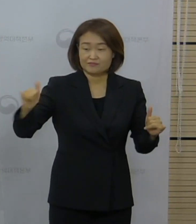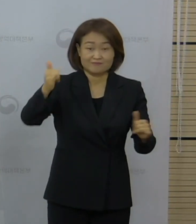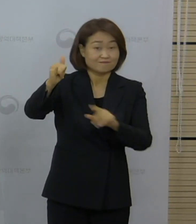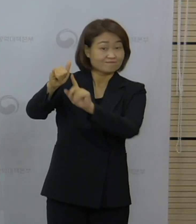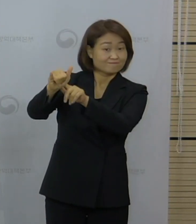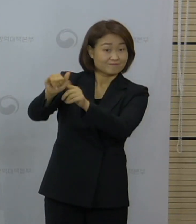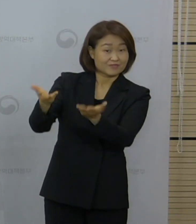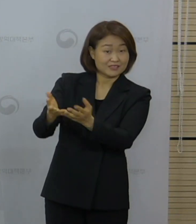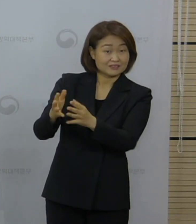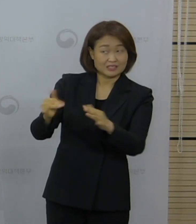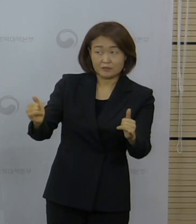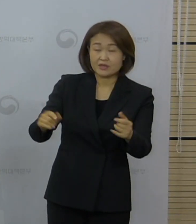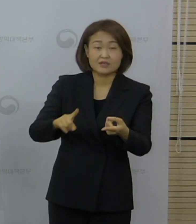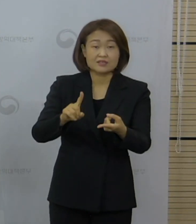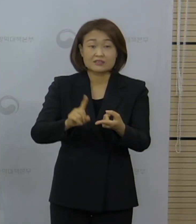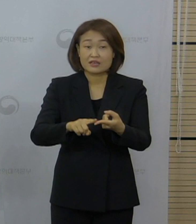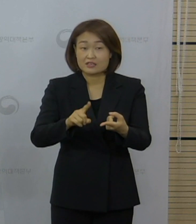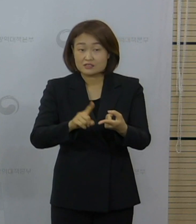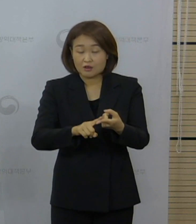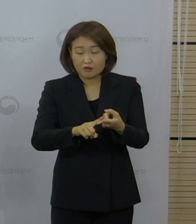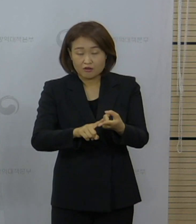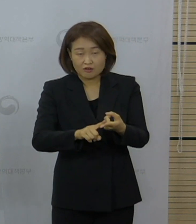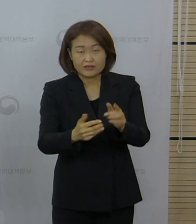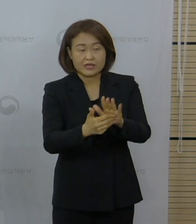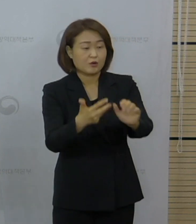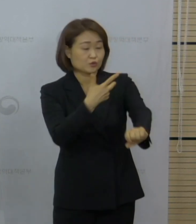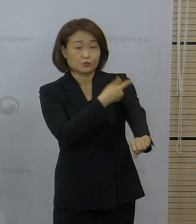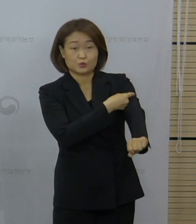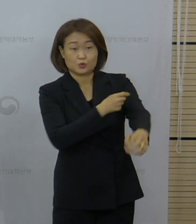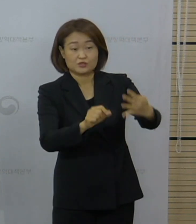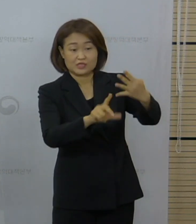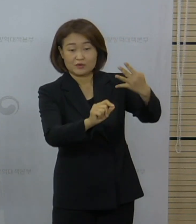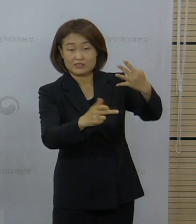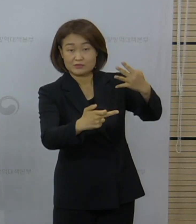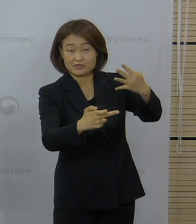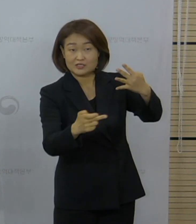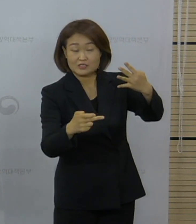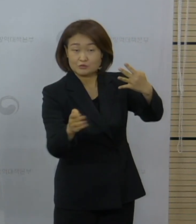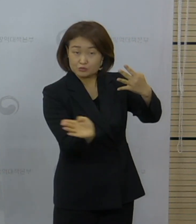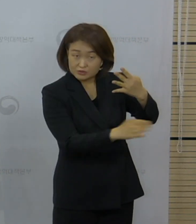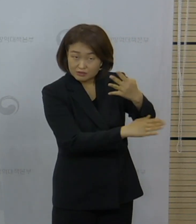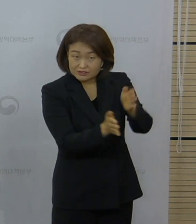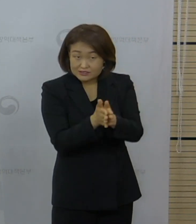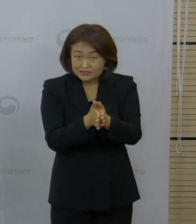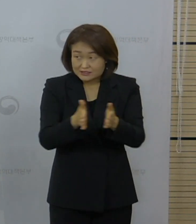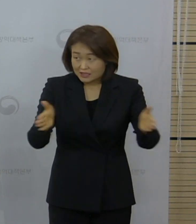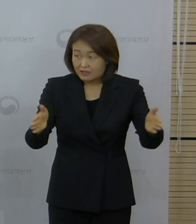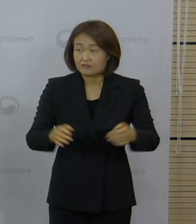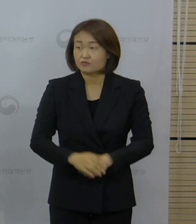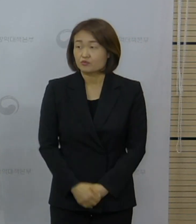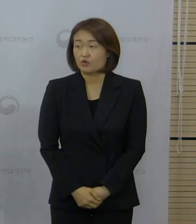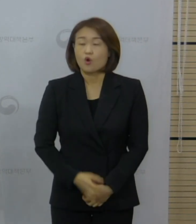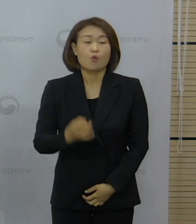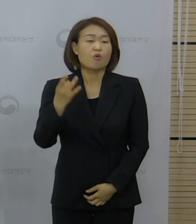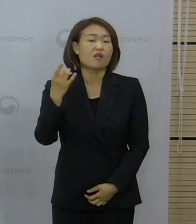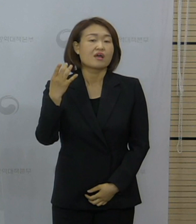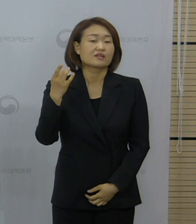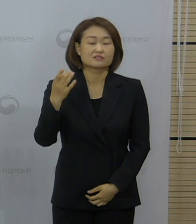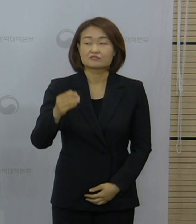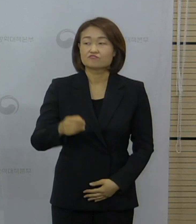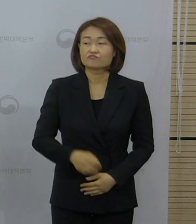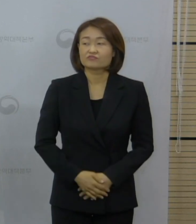예약이 오는 4월 12일부터 시작되며 또 19일부터 예방접종을 한다고 했는데 당초 4월